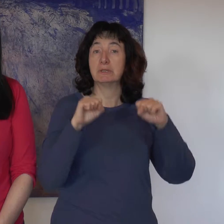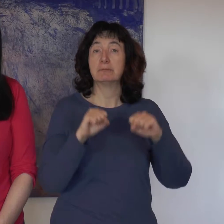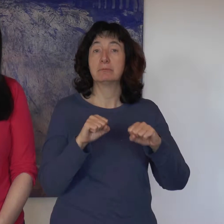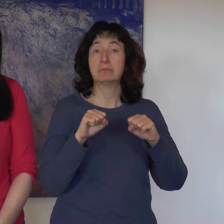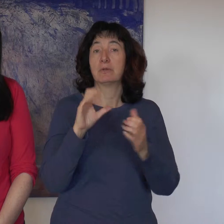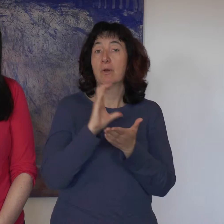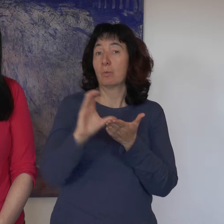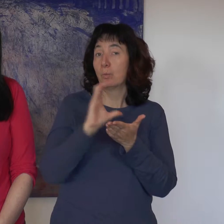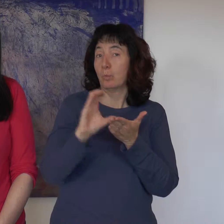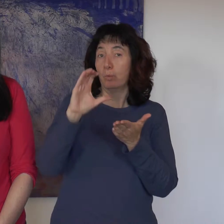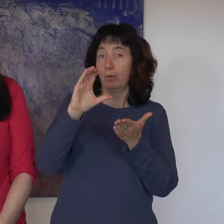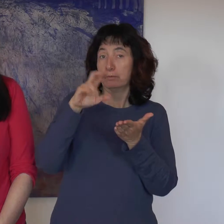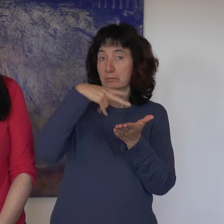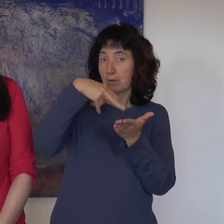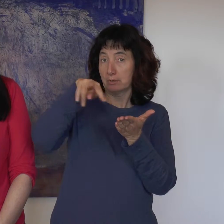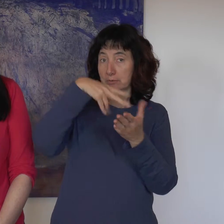de danse signé